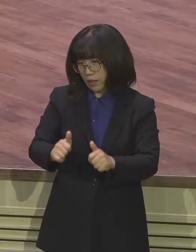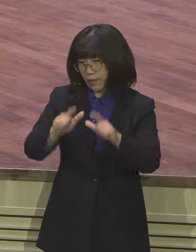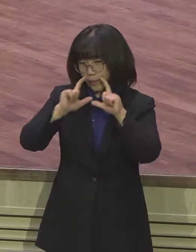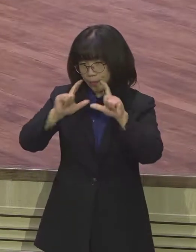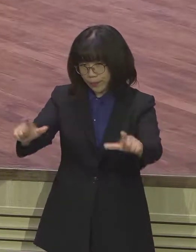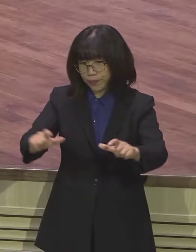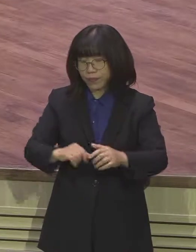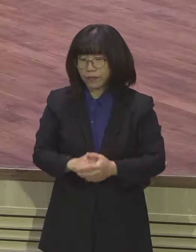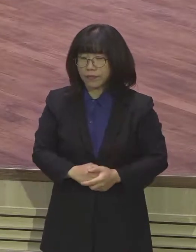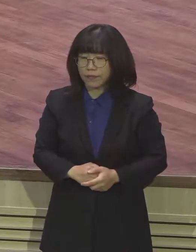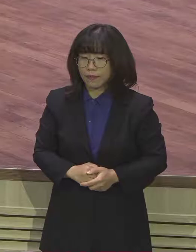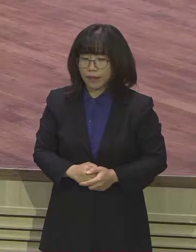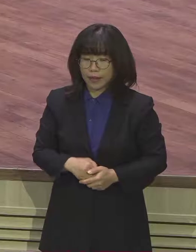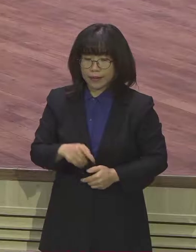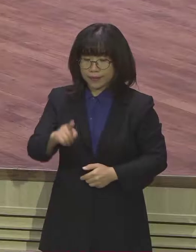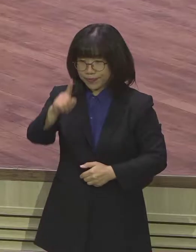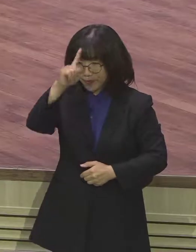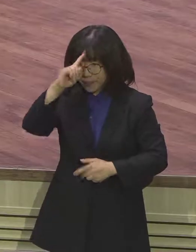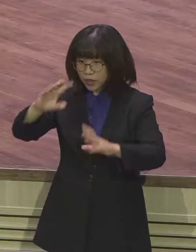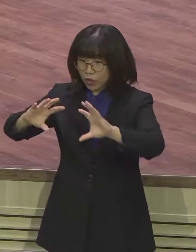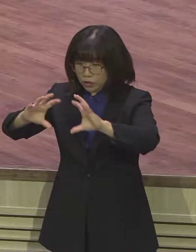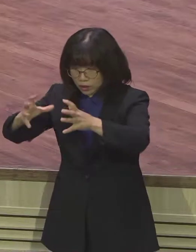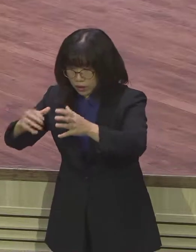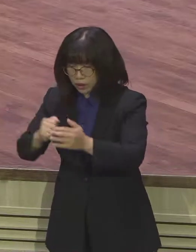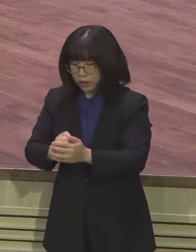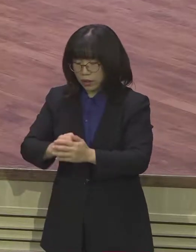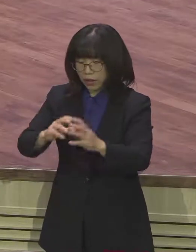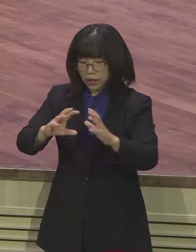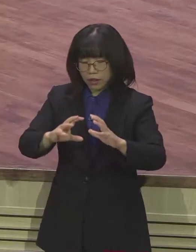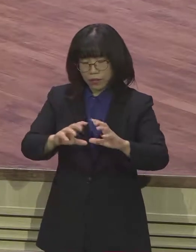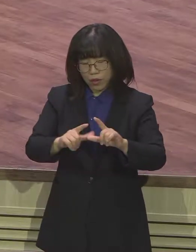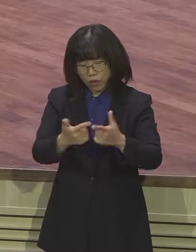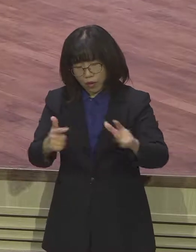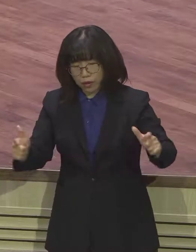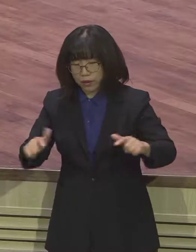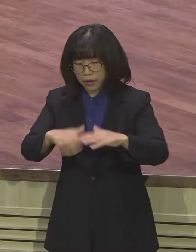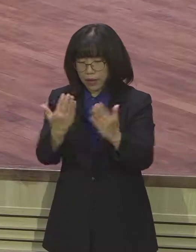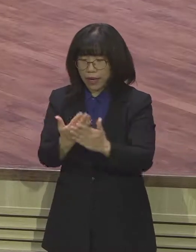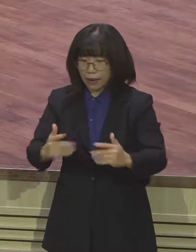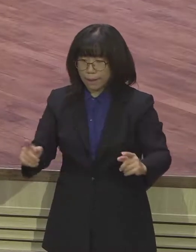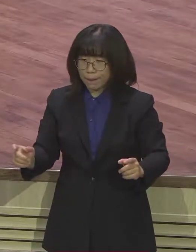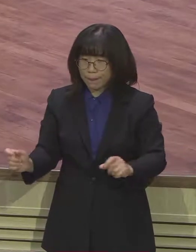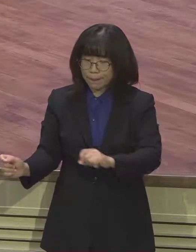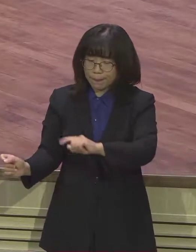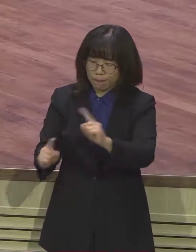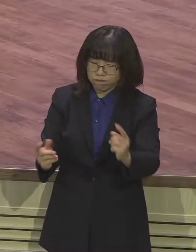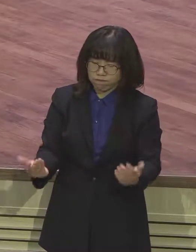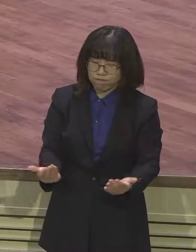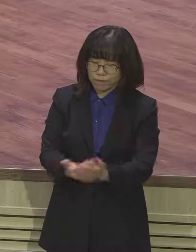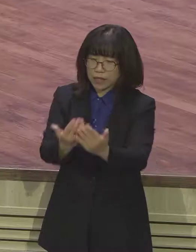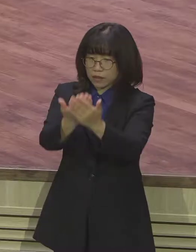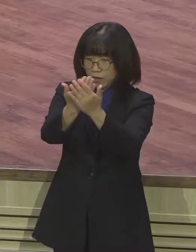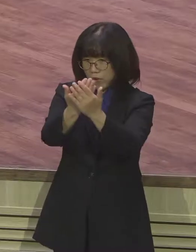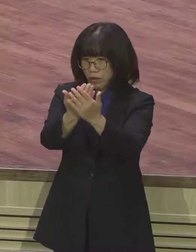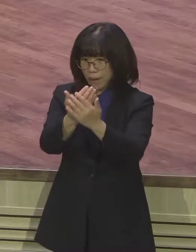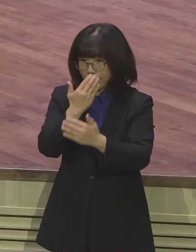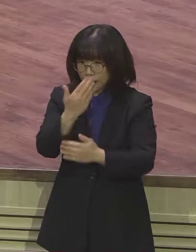당시 정치와 국방 모든 면에서 굉장히 번영을 이루었습니다. 그렇지만 번영을 이룬 만큼 성적인